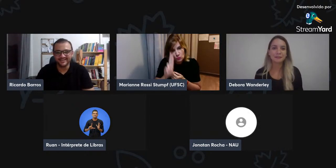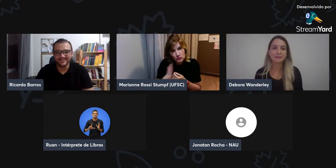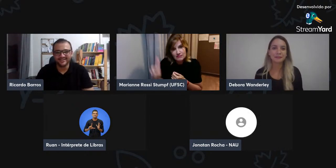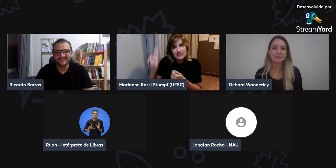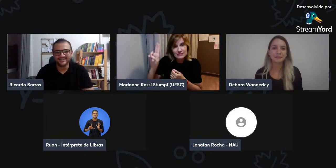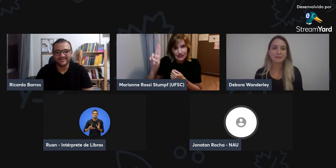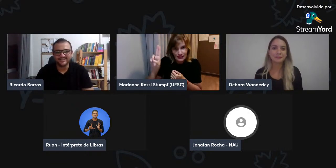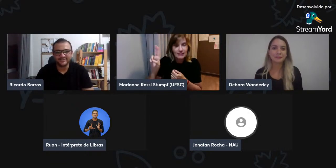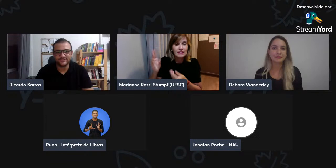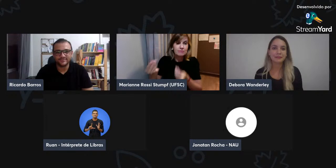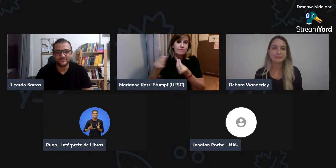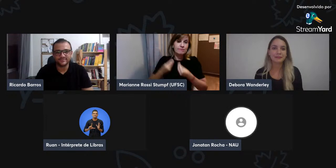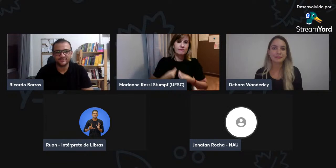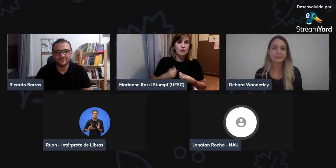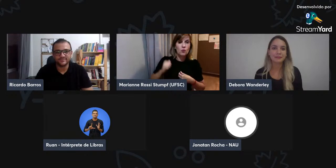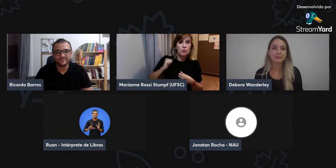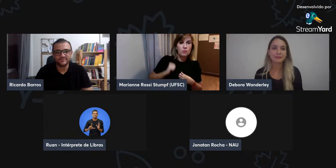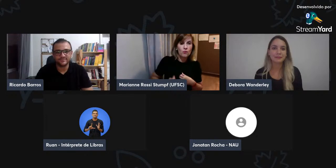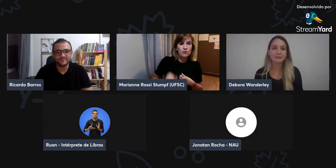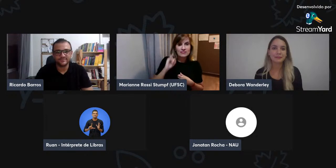Então, comecei a estudar, né?